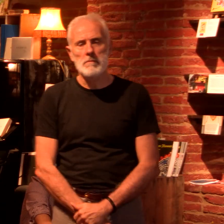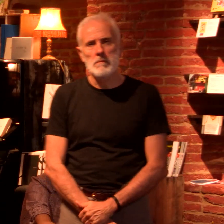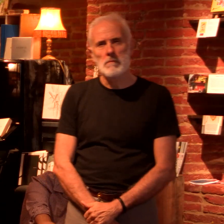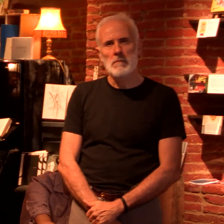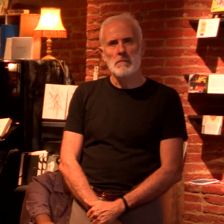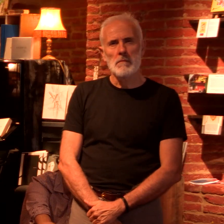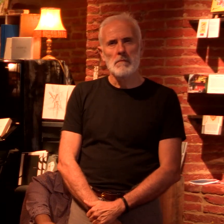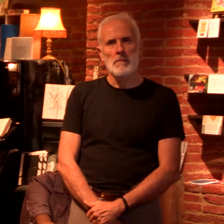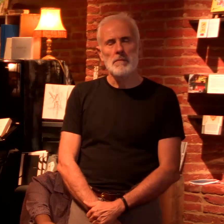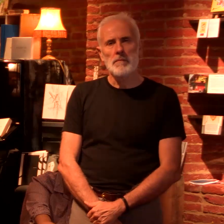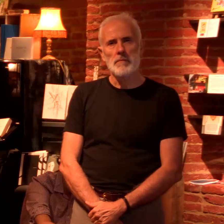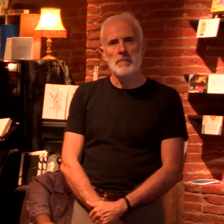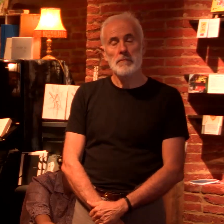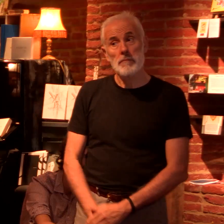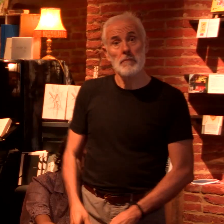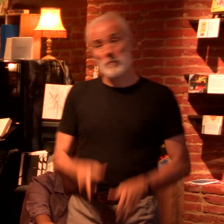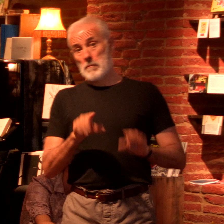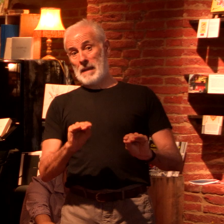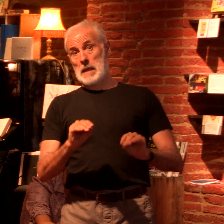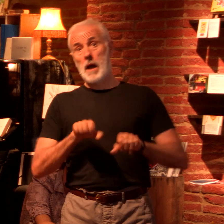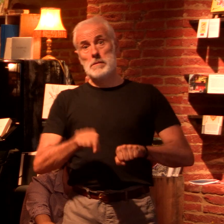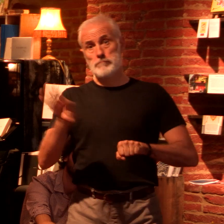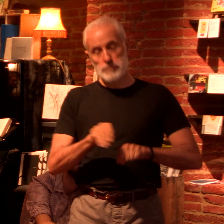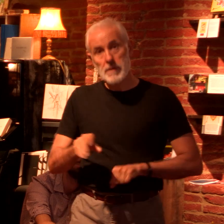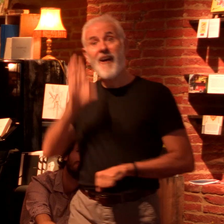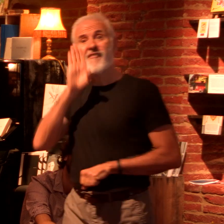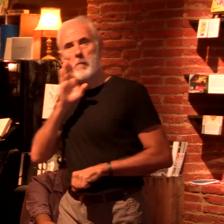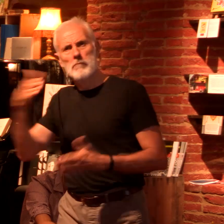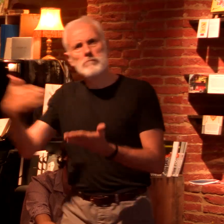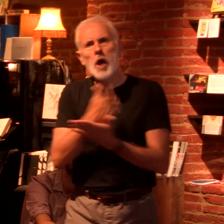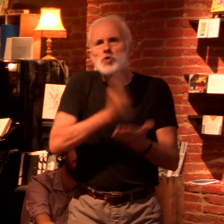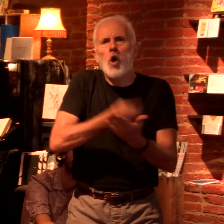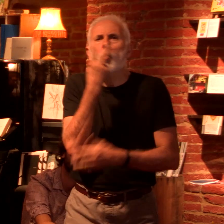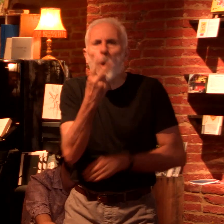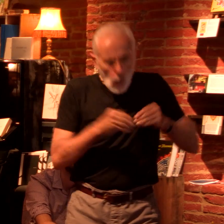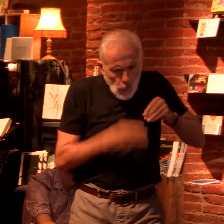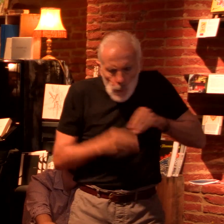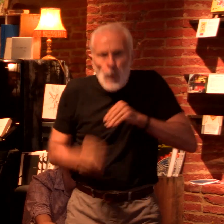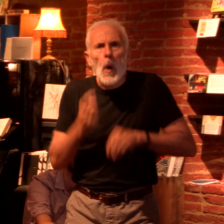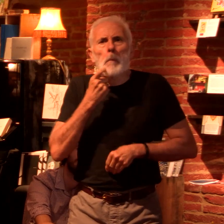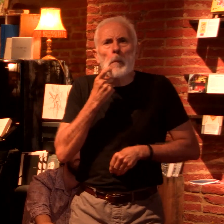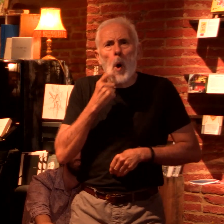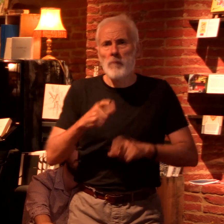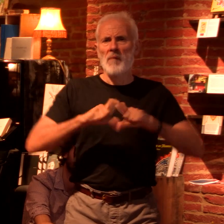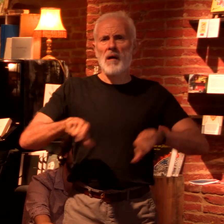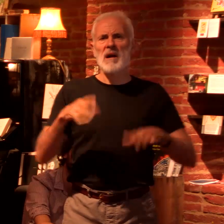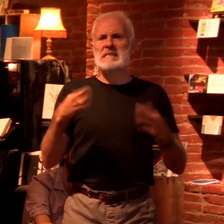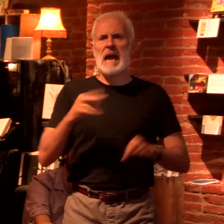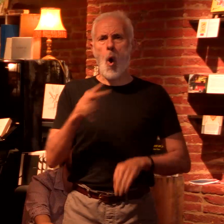Elle passe à la supérette à 8h12. Elle règle 2 mini-sachets de bonbec avec un billet de 10€. Elle a 18 minutes pour se rendre à l